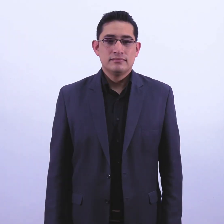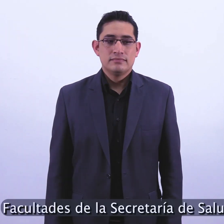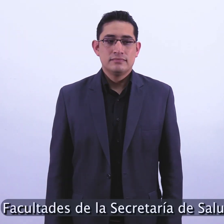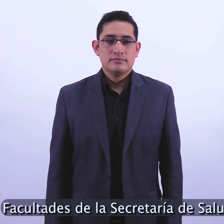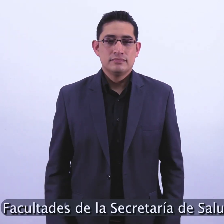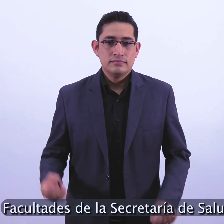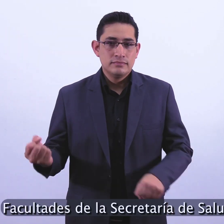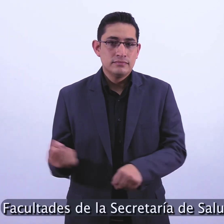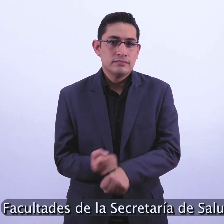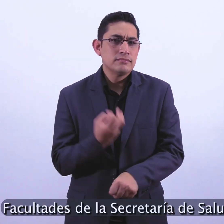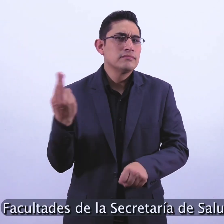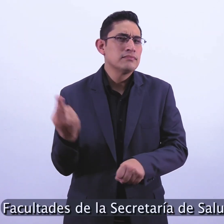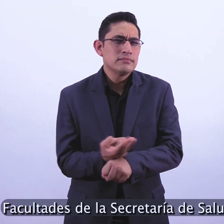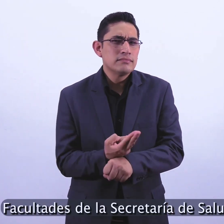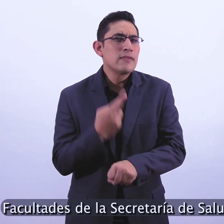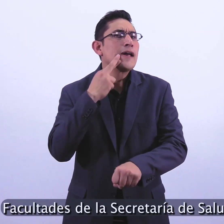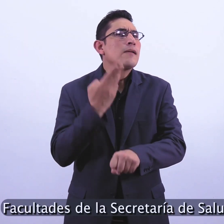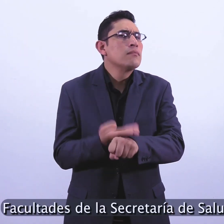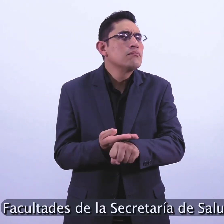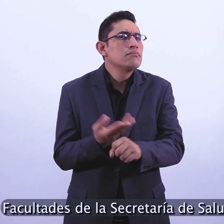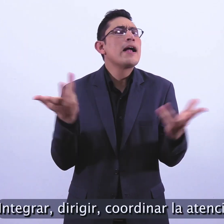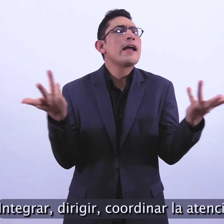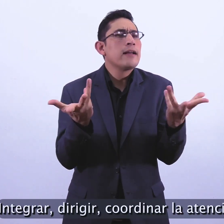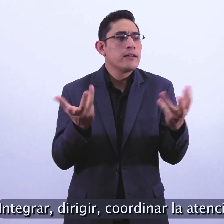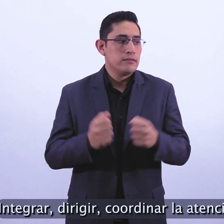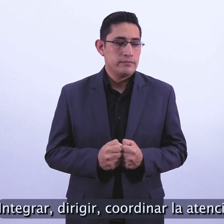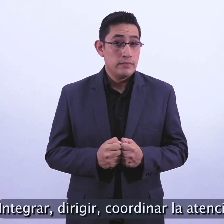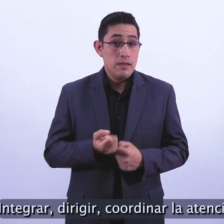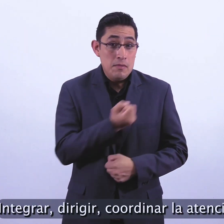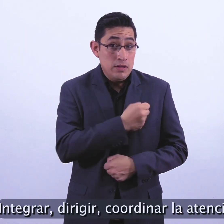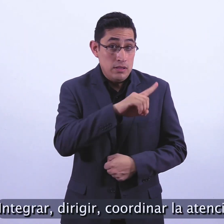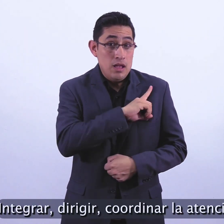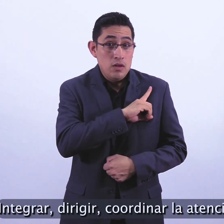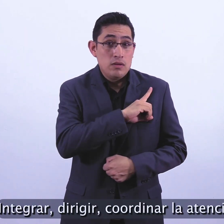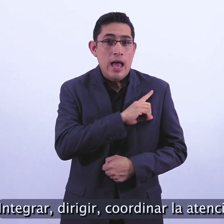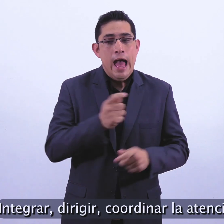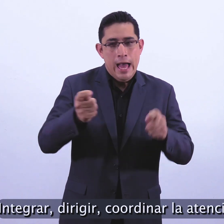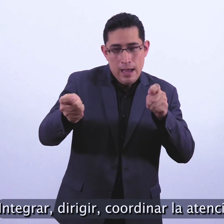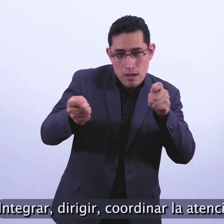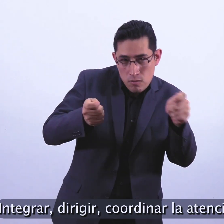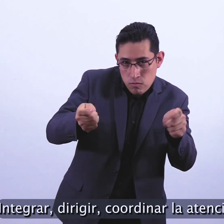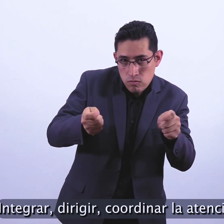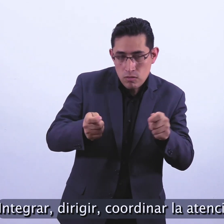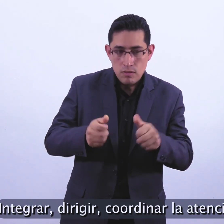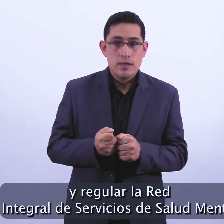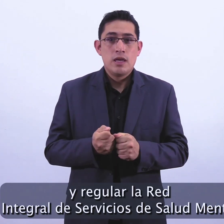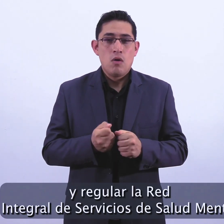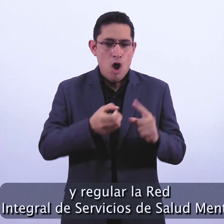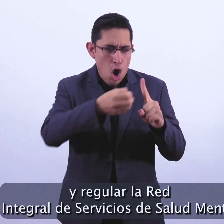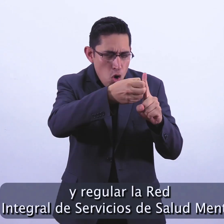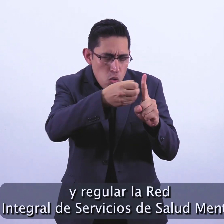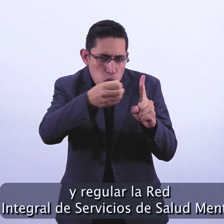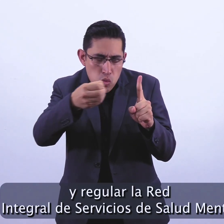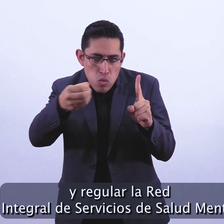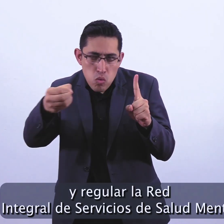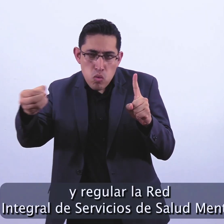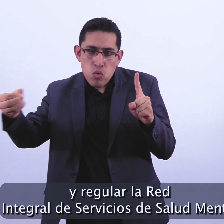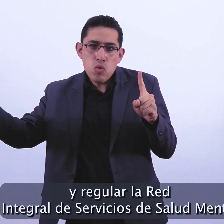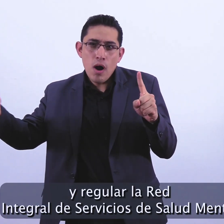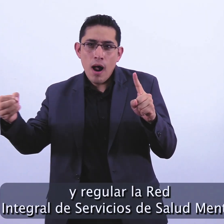Facultades de la Secretaría de Salud. Integrar, dirigir, coordinar la atención y regular la red integrada de servicios